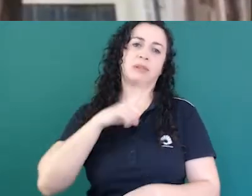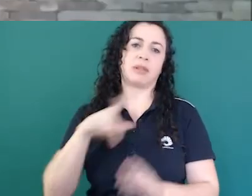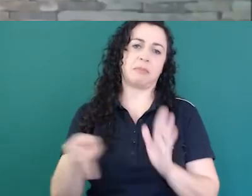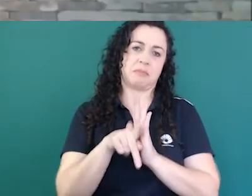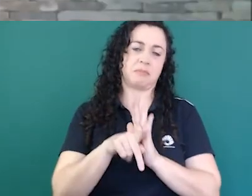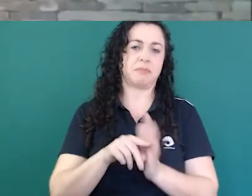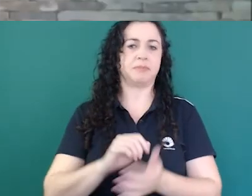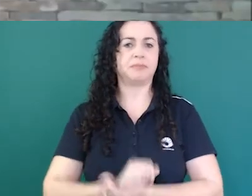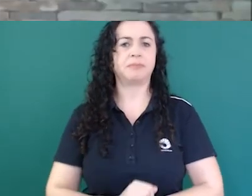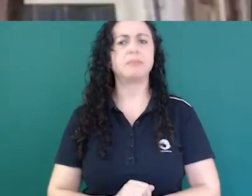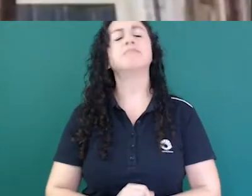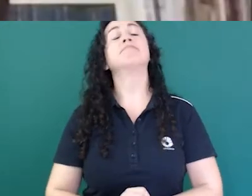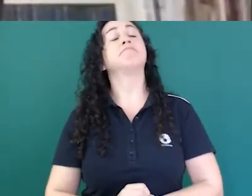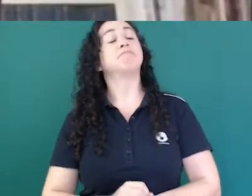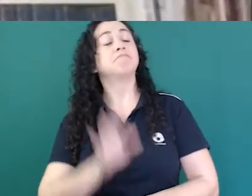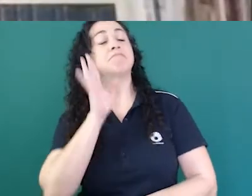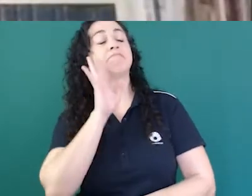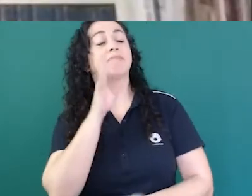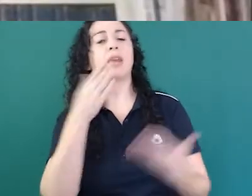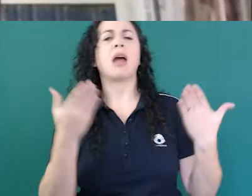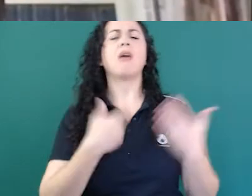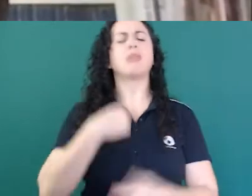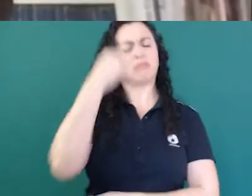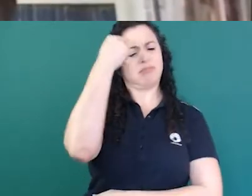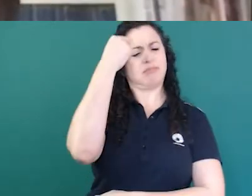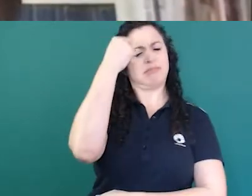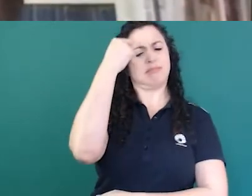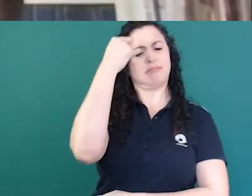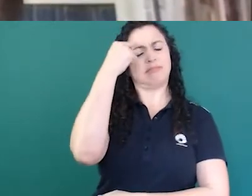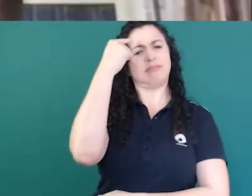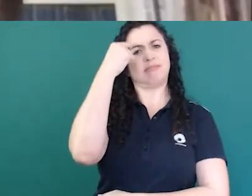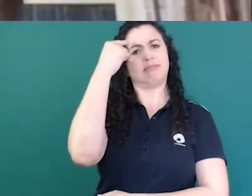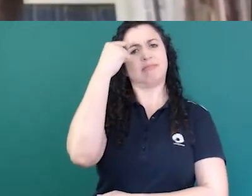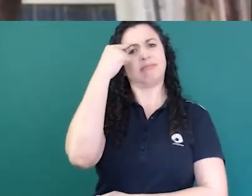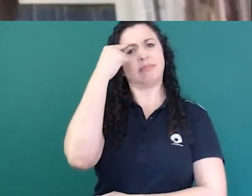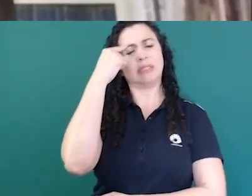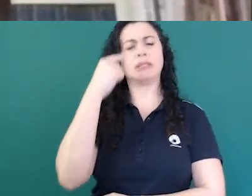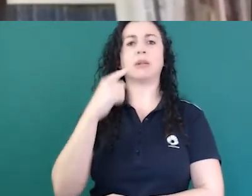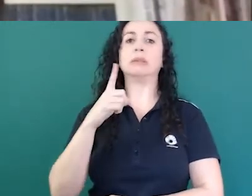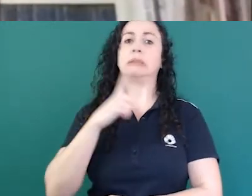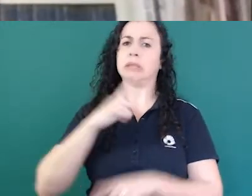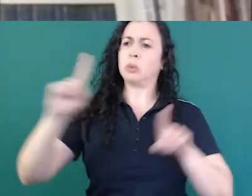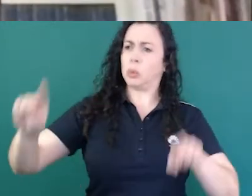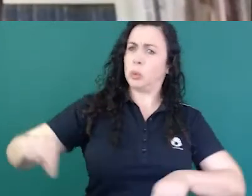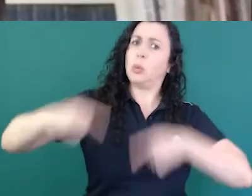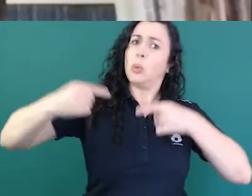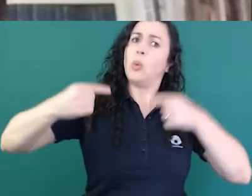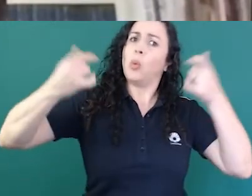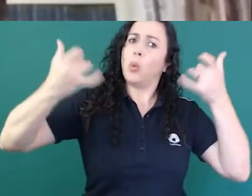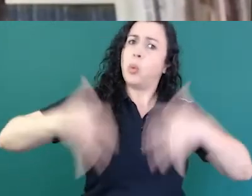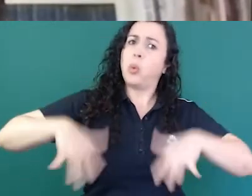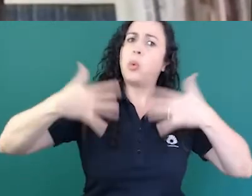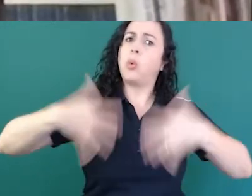agora, fiquei aqui pensando, professor Zemário, há um enorme desafio, portanto, em